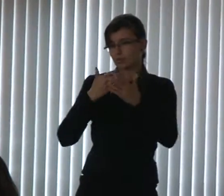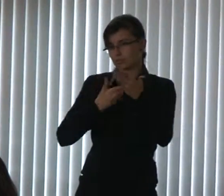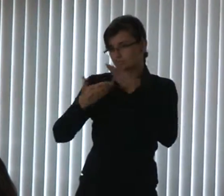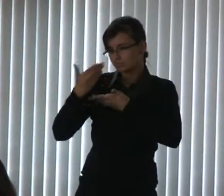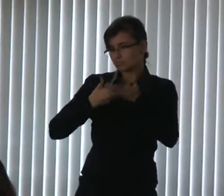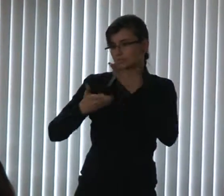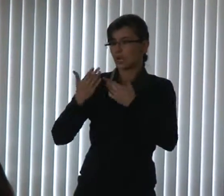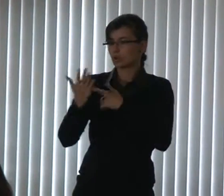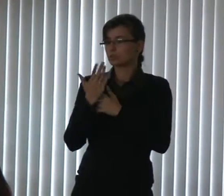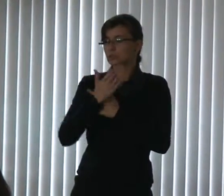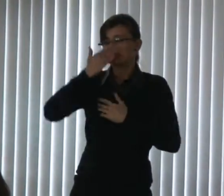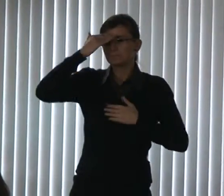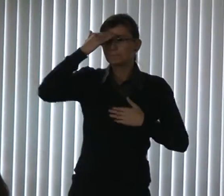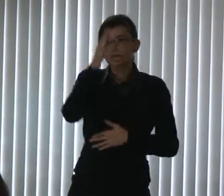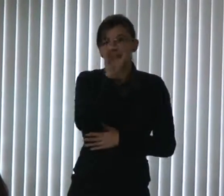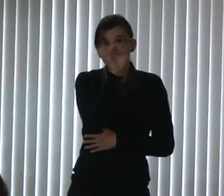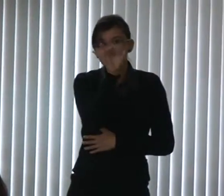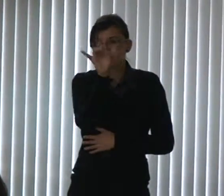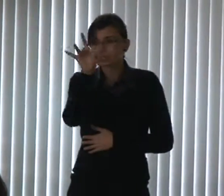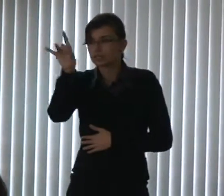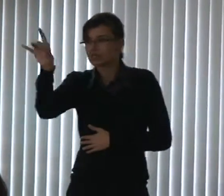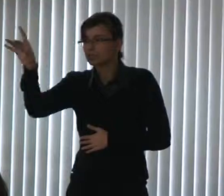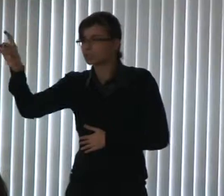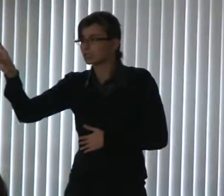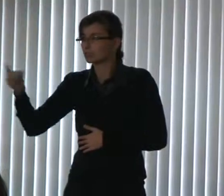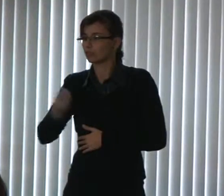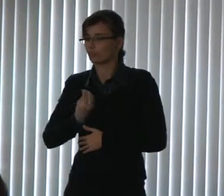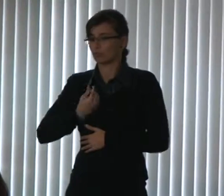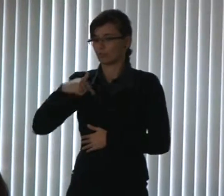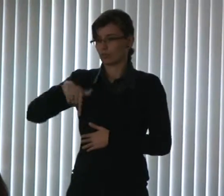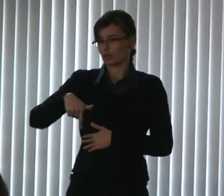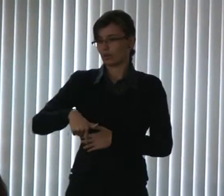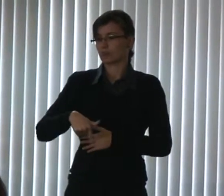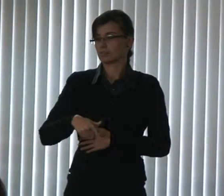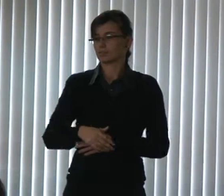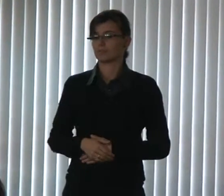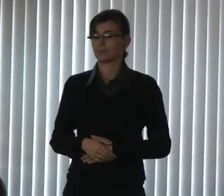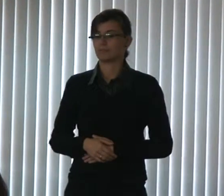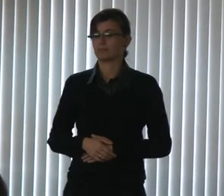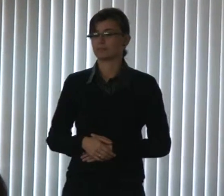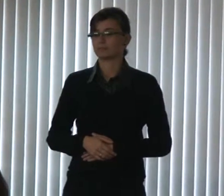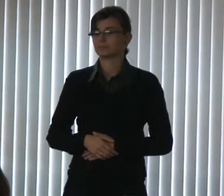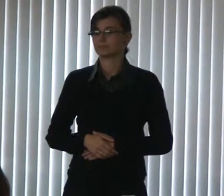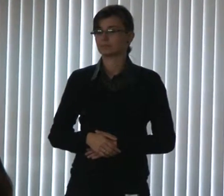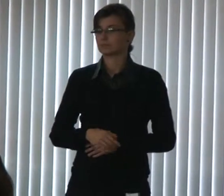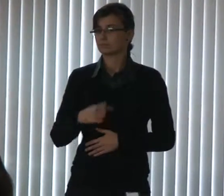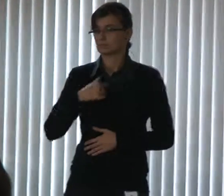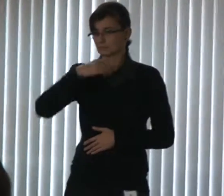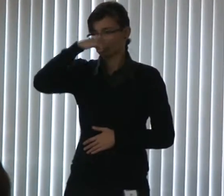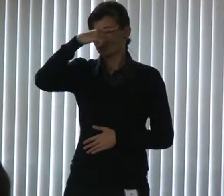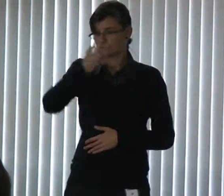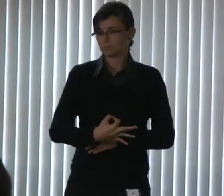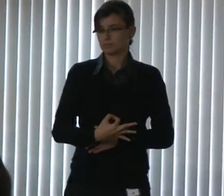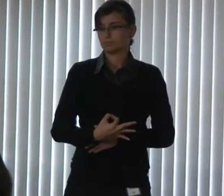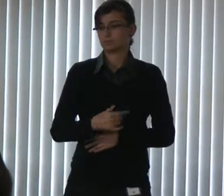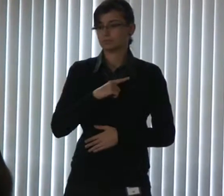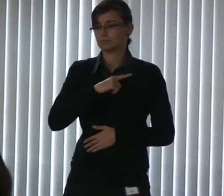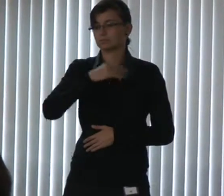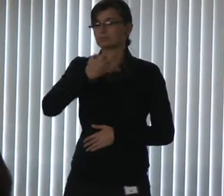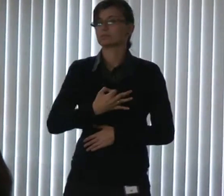vocês que estão fazendo parte da composição dessa comissão. Eu tenho certeza absoluta, nós viemos